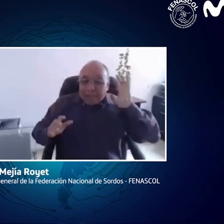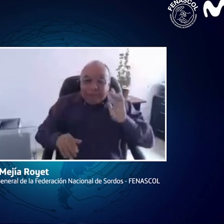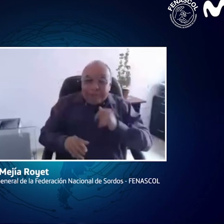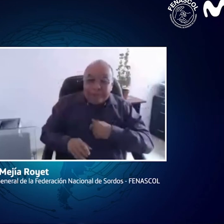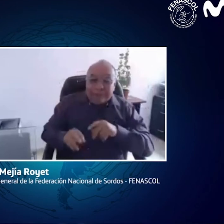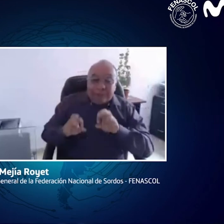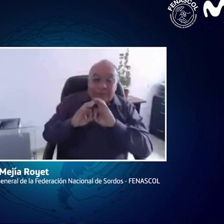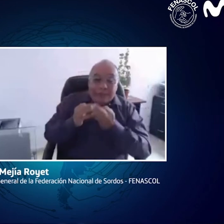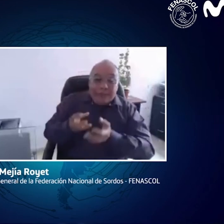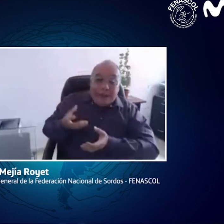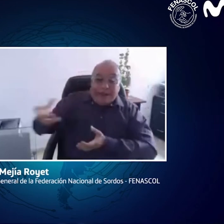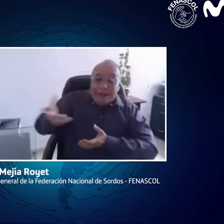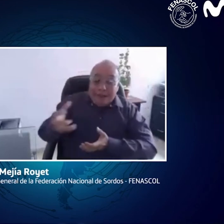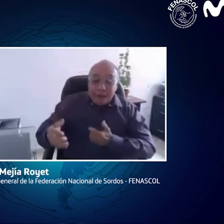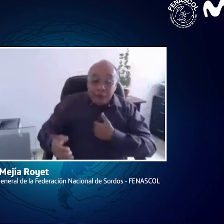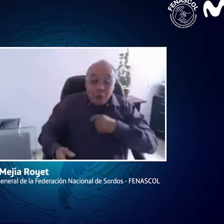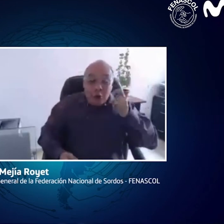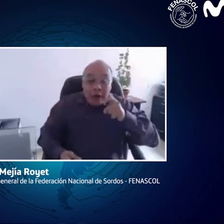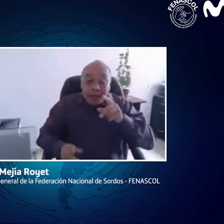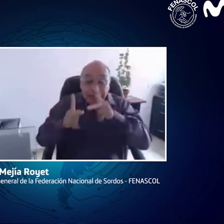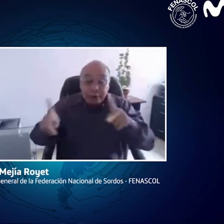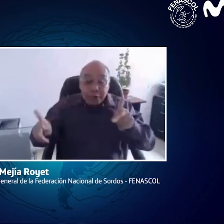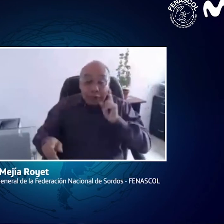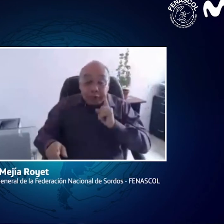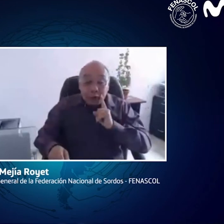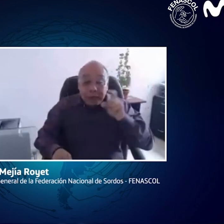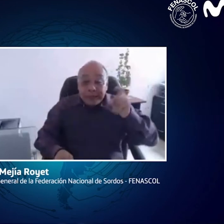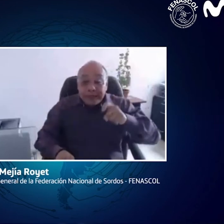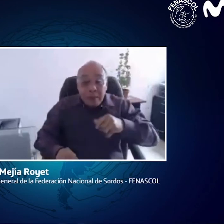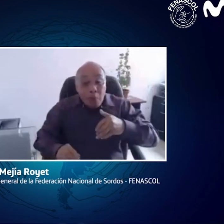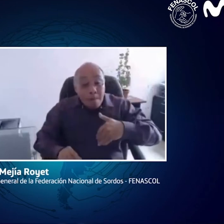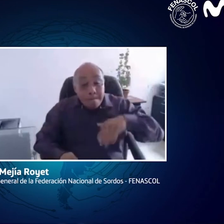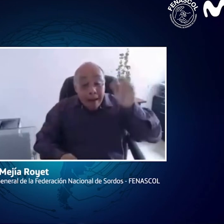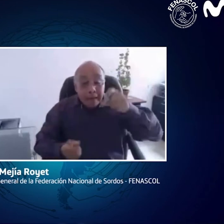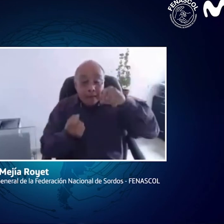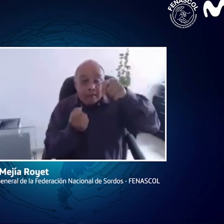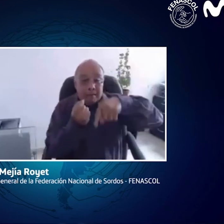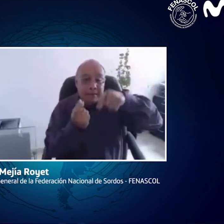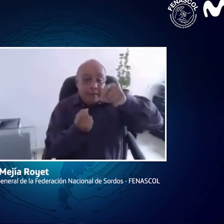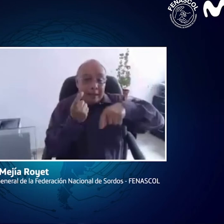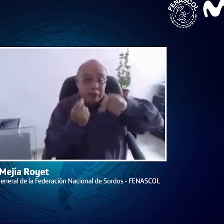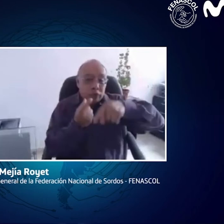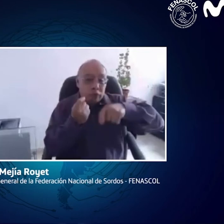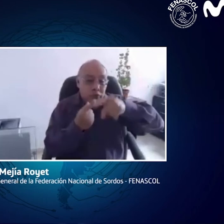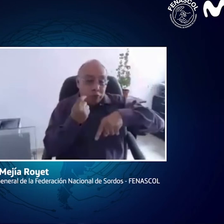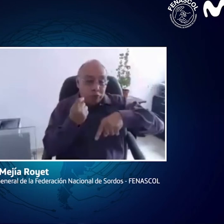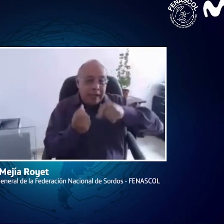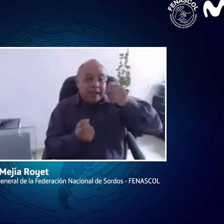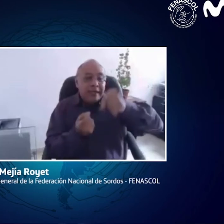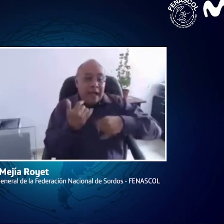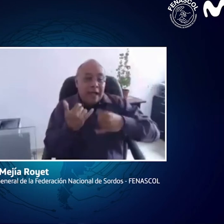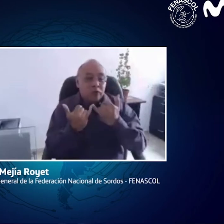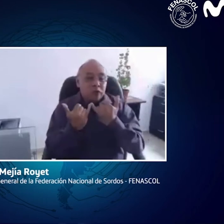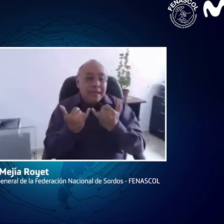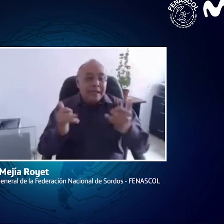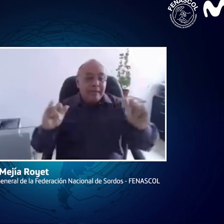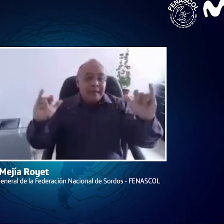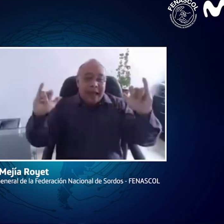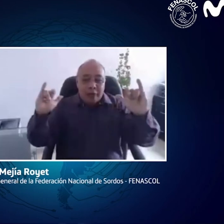familia, algo así, pues, no, en realidad es una persona sorda que no usa. Lo que más necesitan las personas sordas es este acceso a internet, en planes